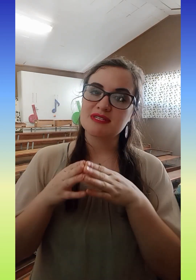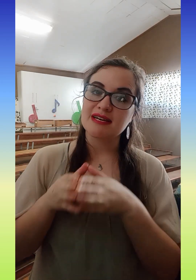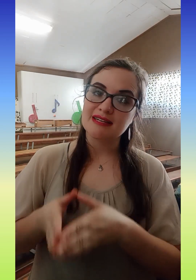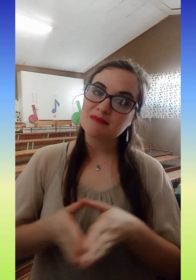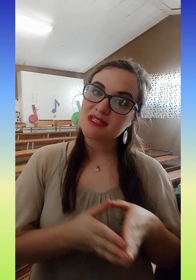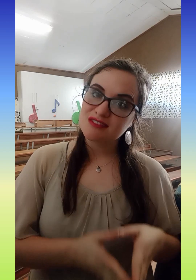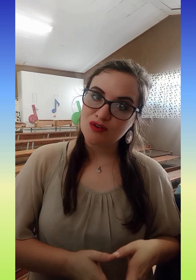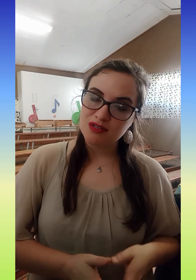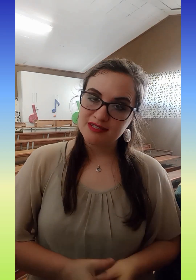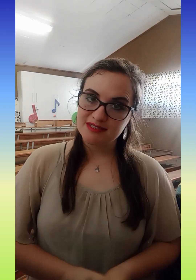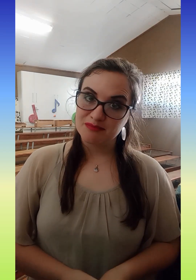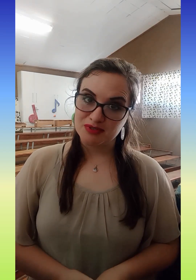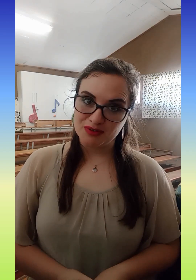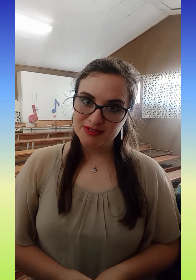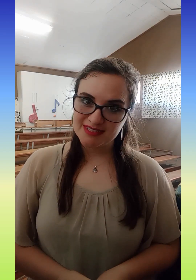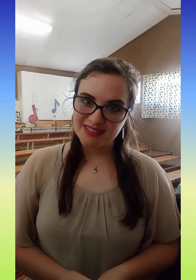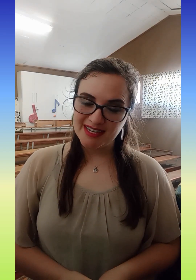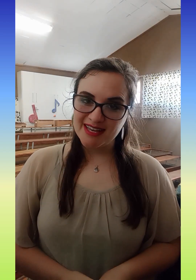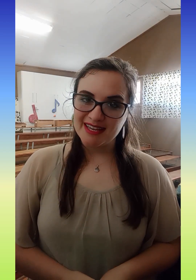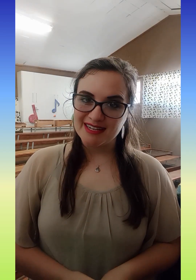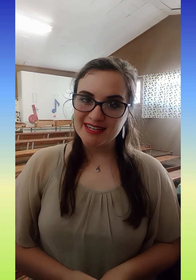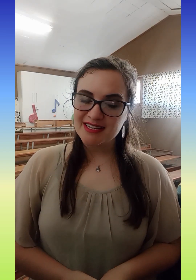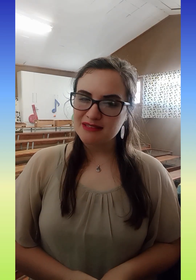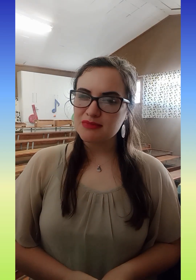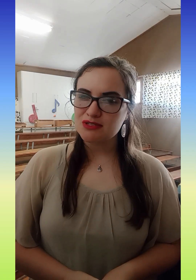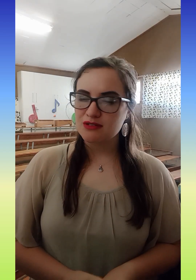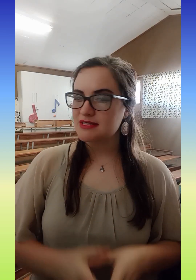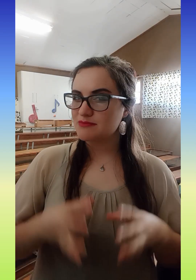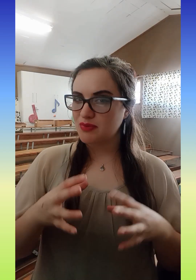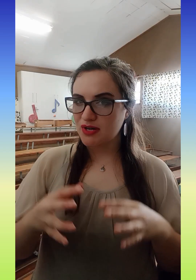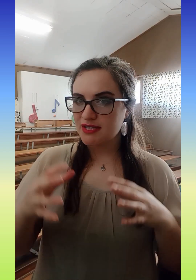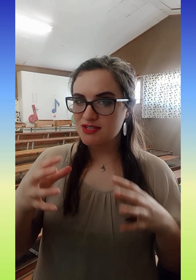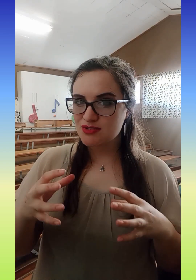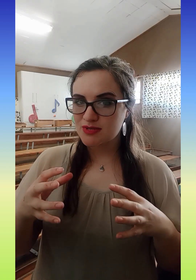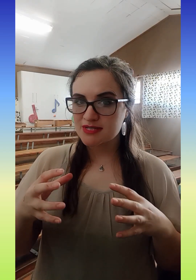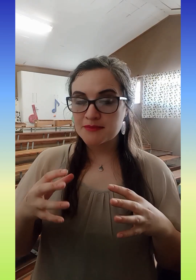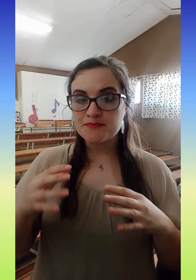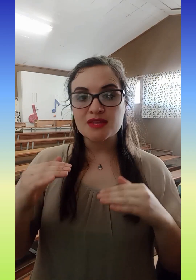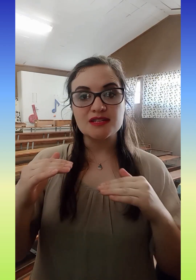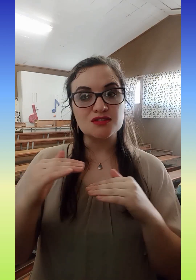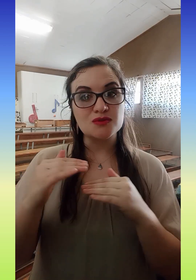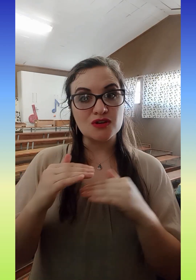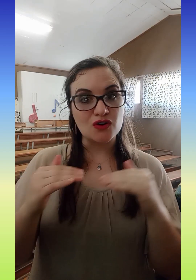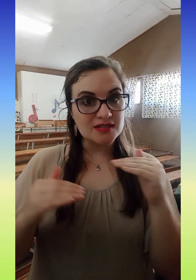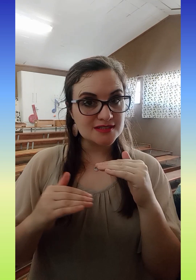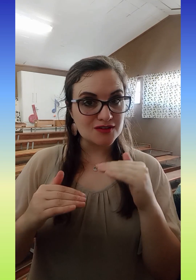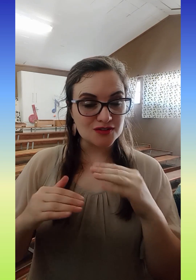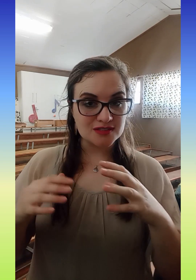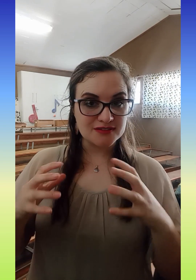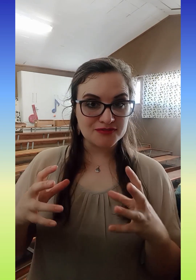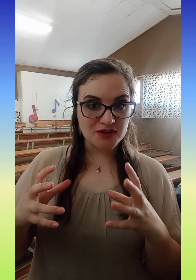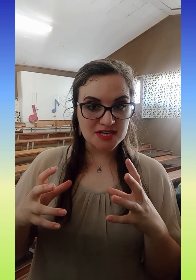ritmetaal te praat. En hierdie ritmetaal is baie soos die tonale taal, die French